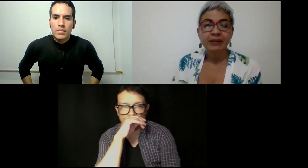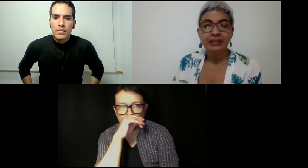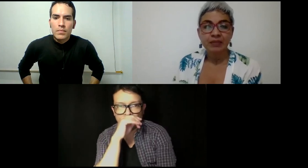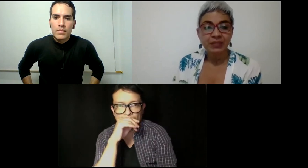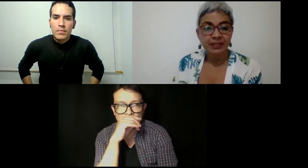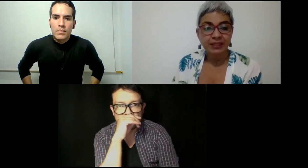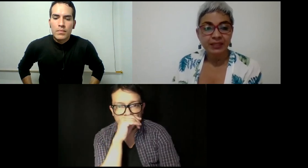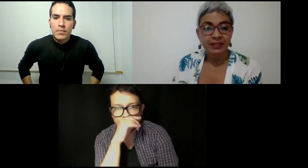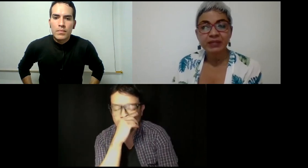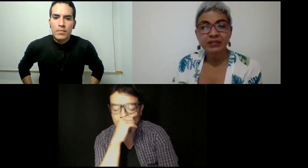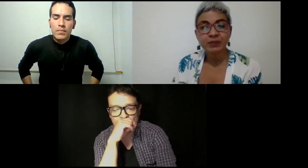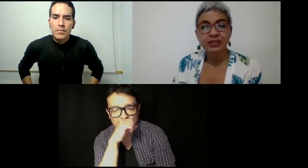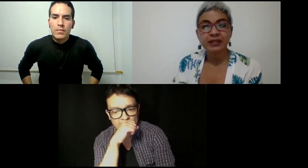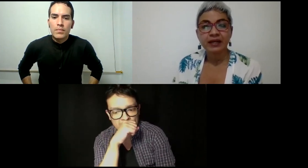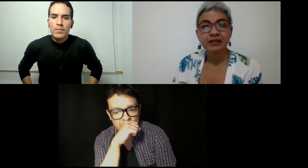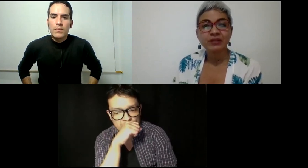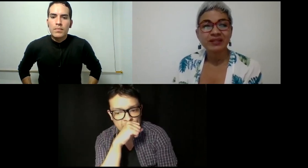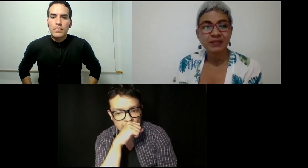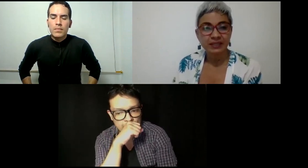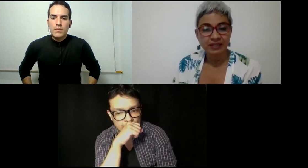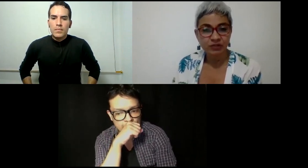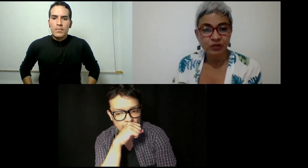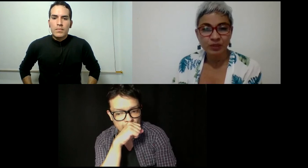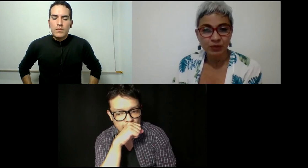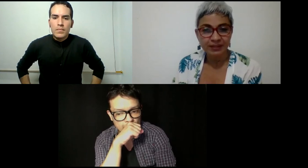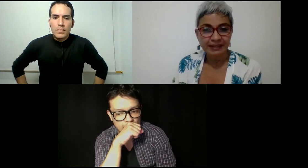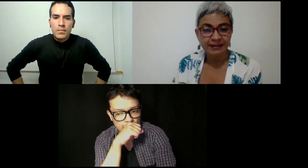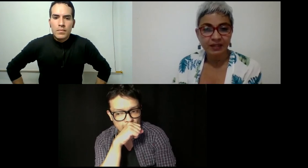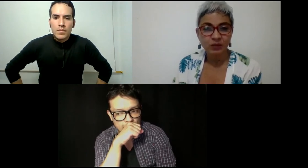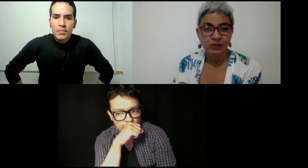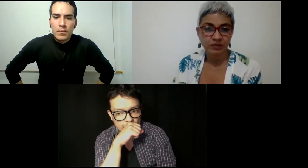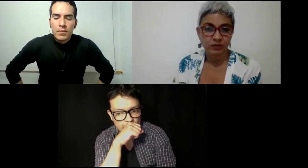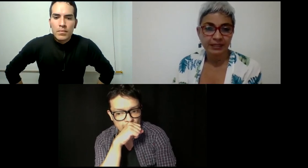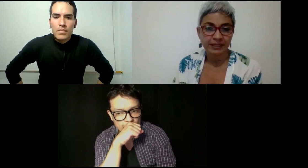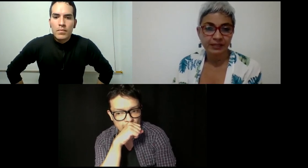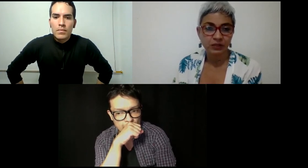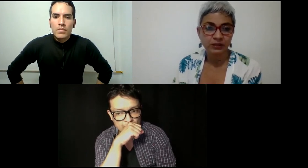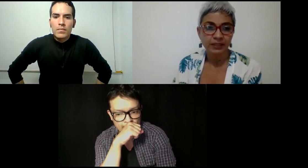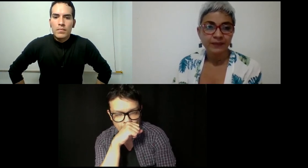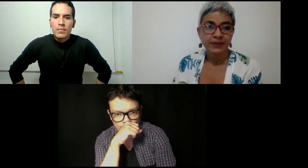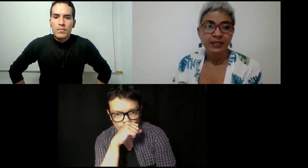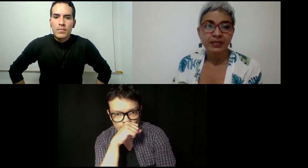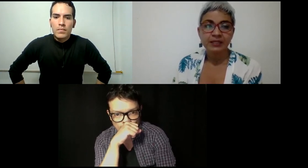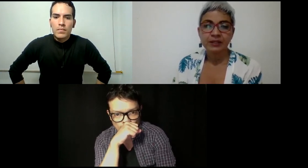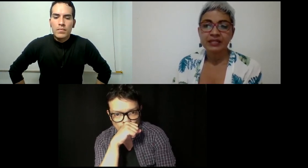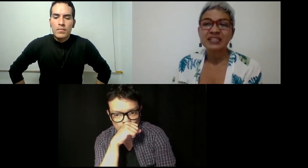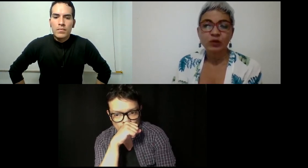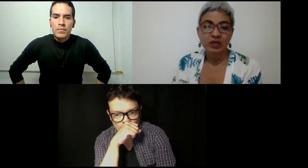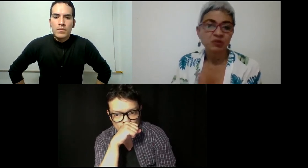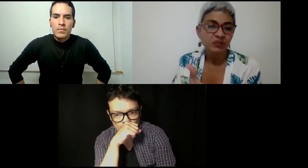valdría la pena pedir un espacio para que haya una representación importante de la comunidad sorda de la región y recojamos